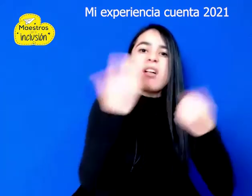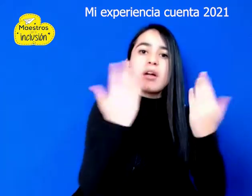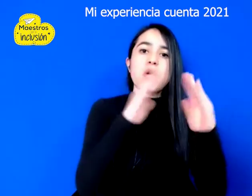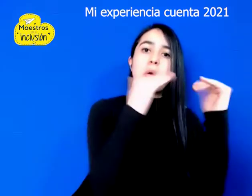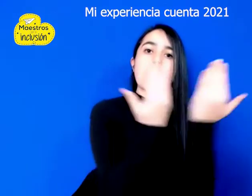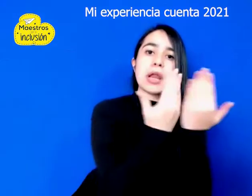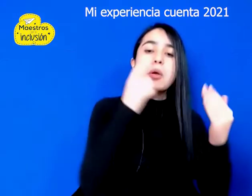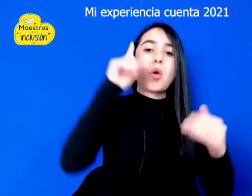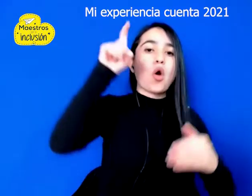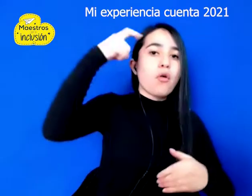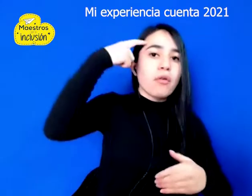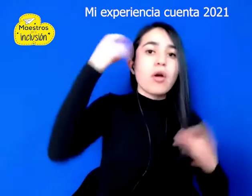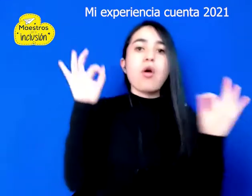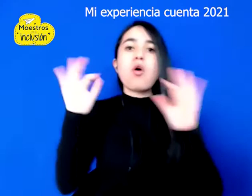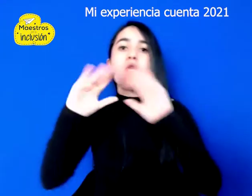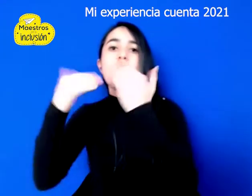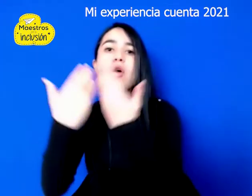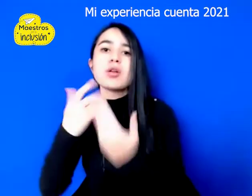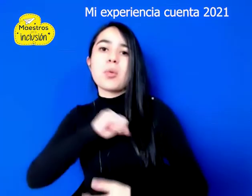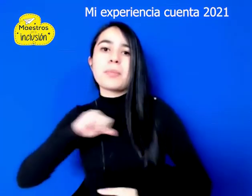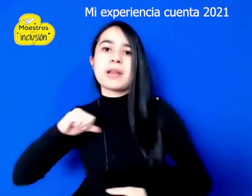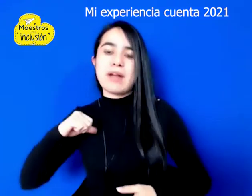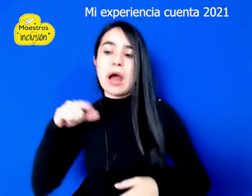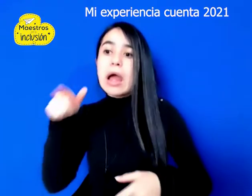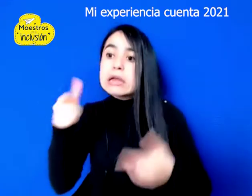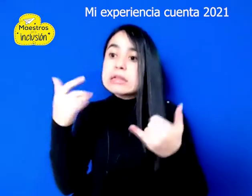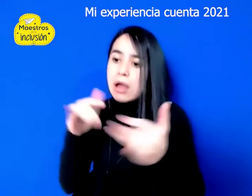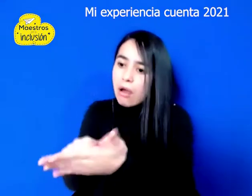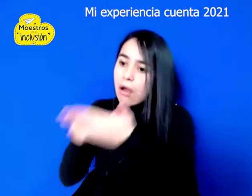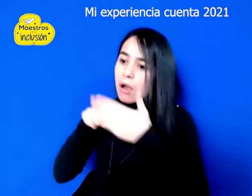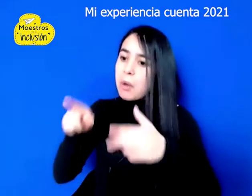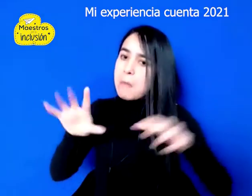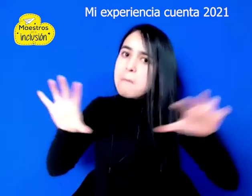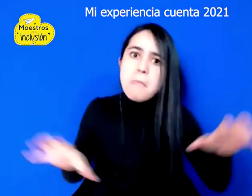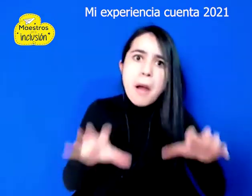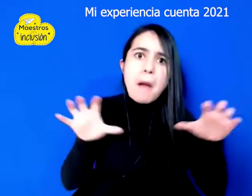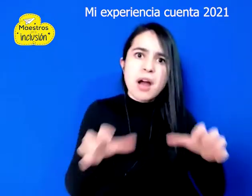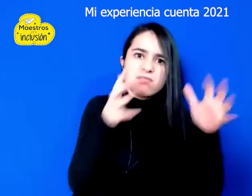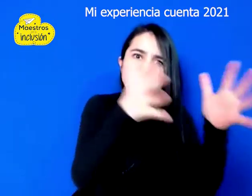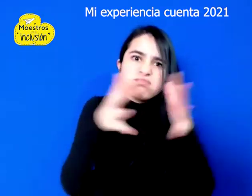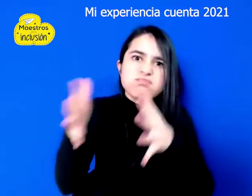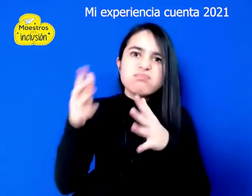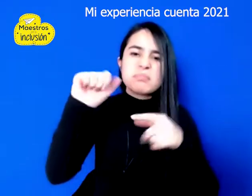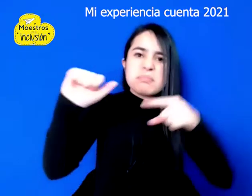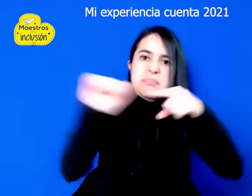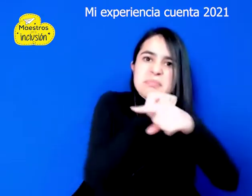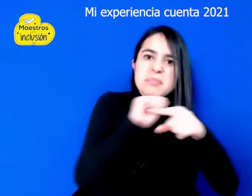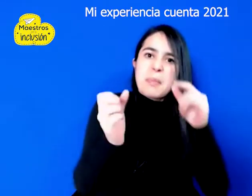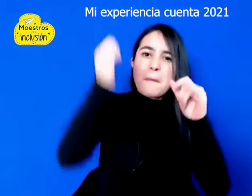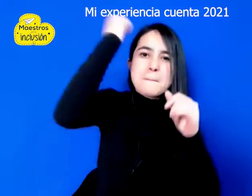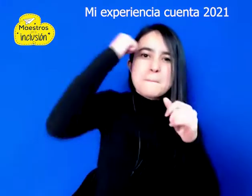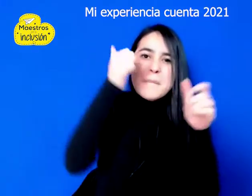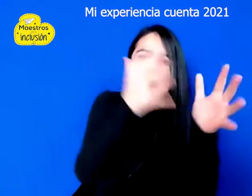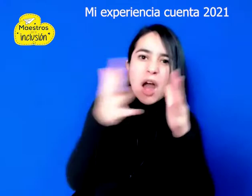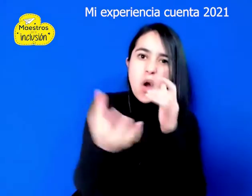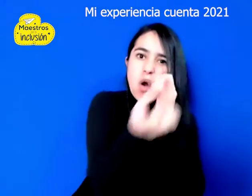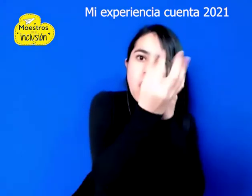privado del país. Que estén desarrollando prácticas pedagógicas inclusivas y que estén interesados en